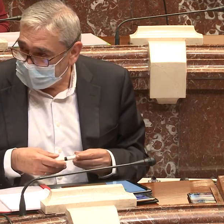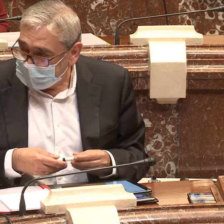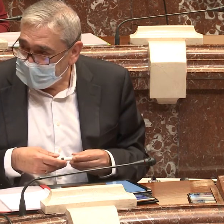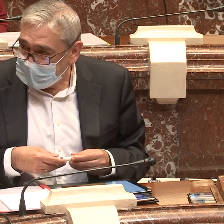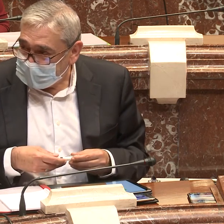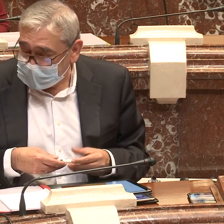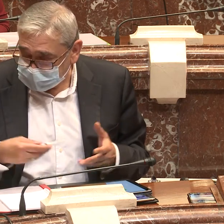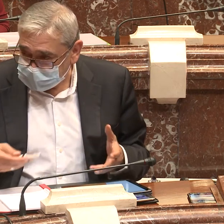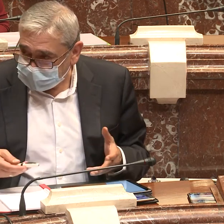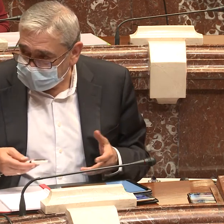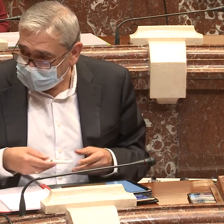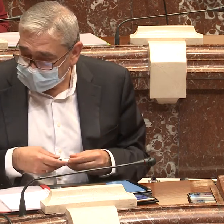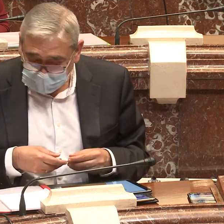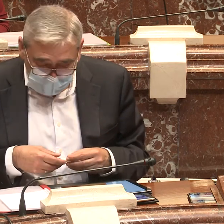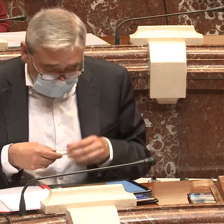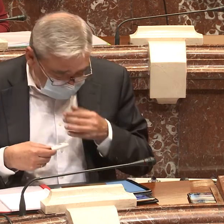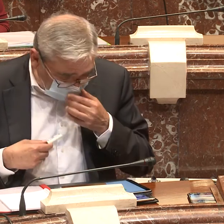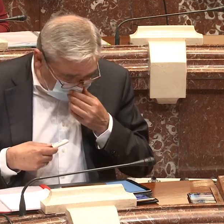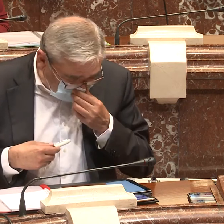promover y que, por supuesto,